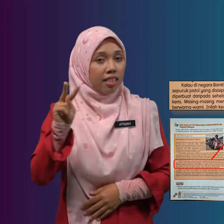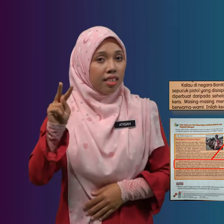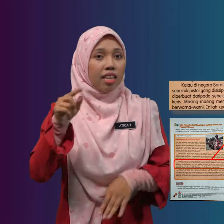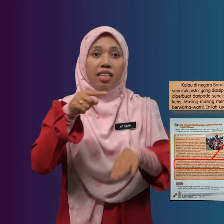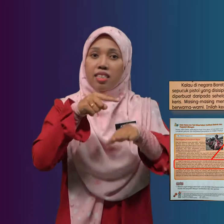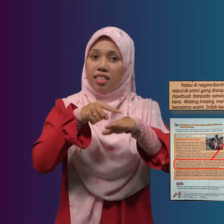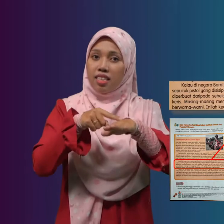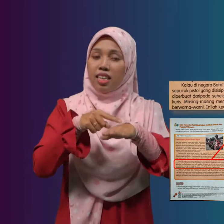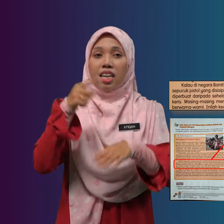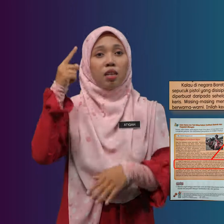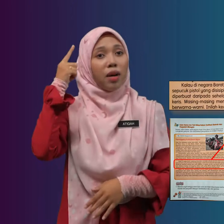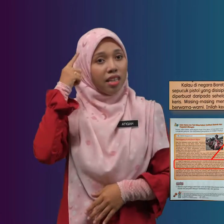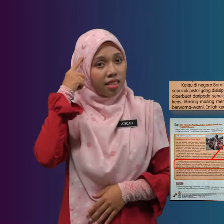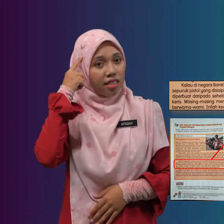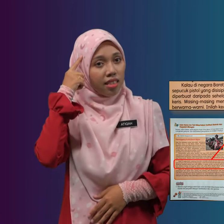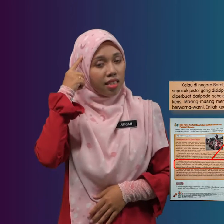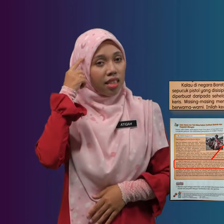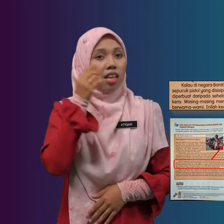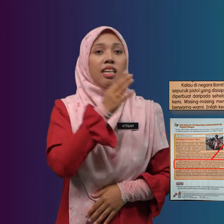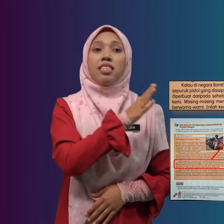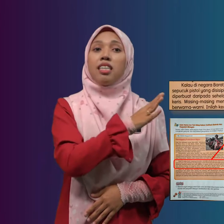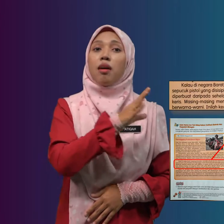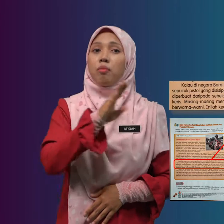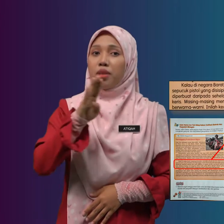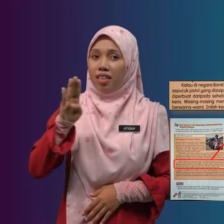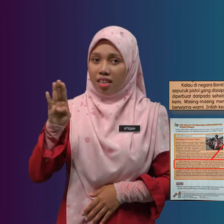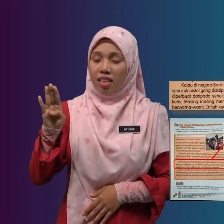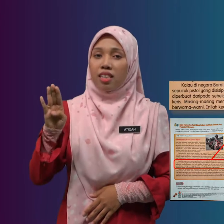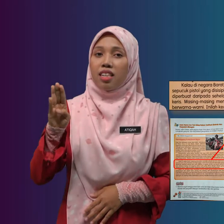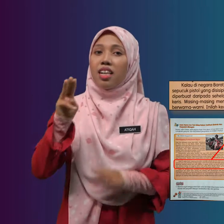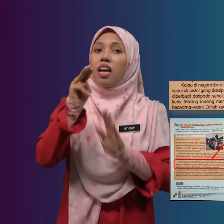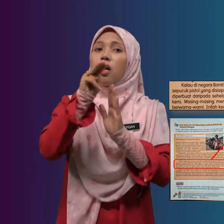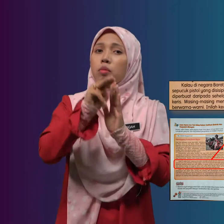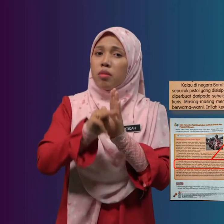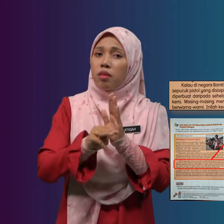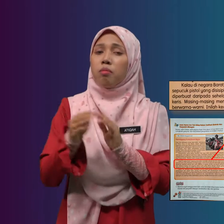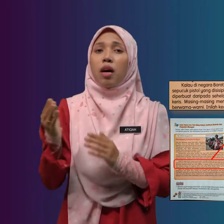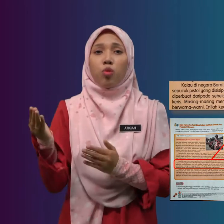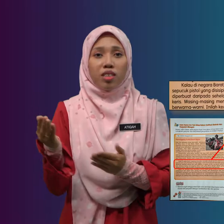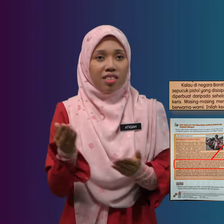Di Kepala Sambil Membawa